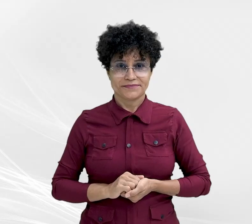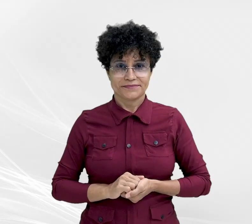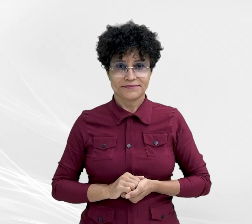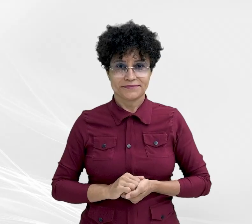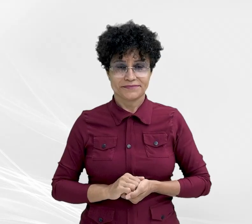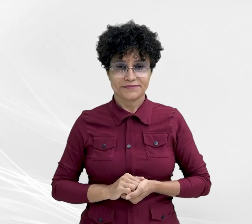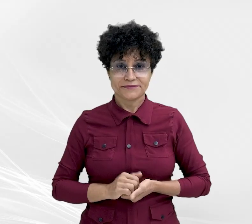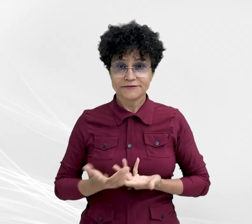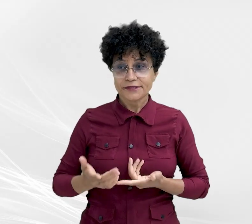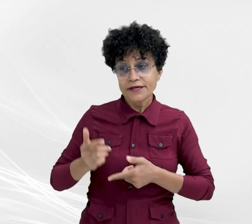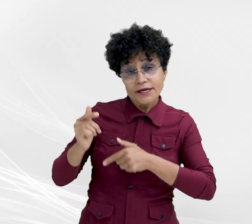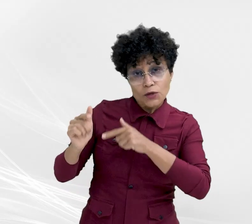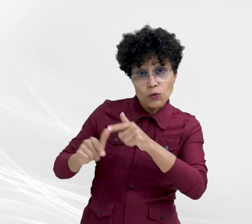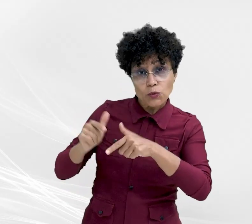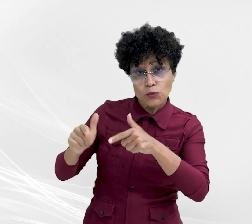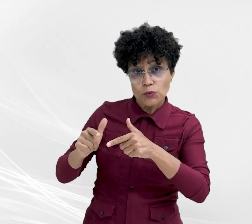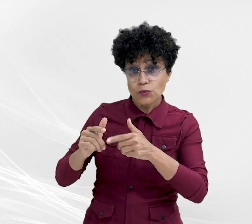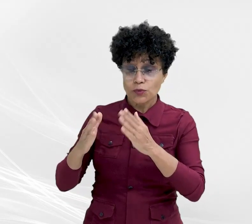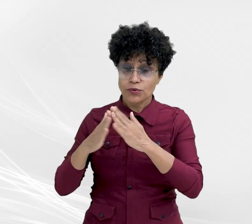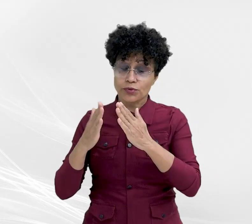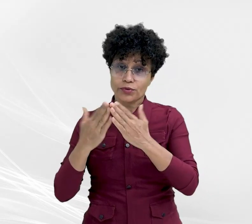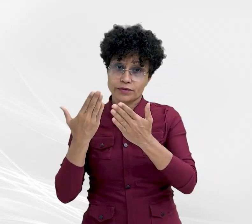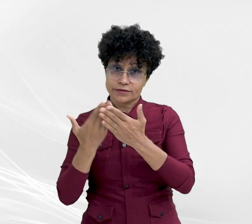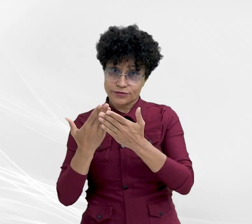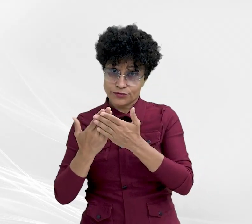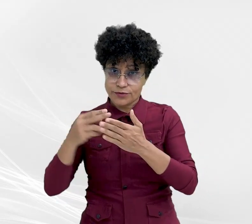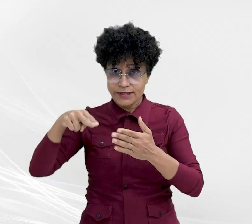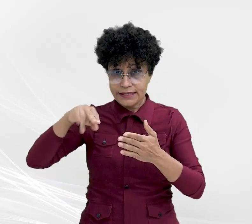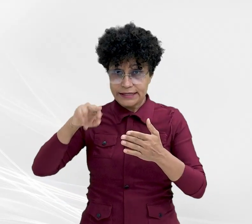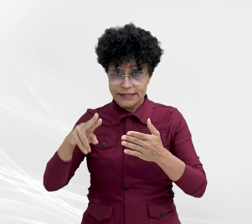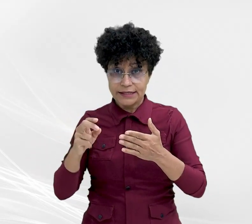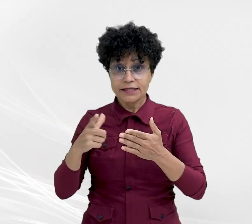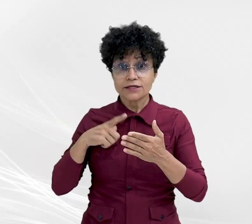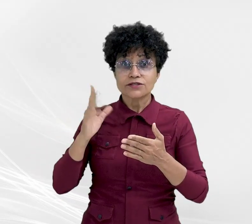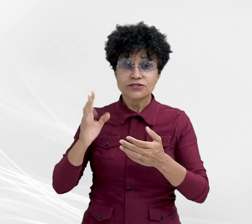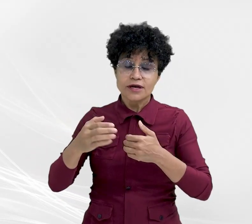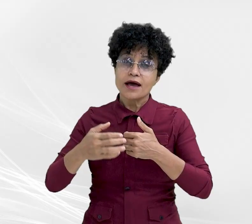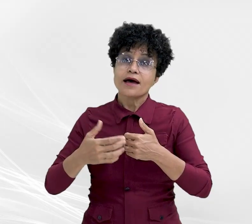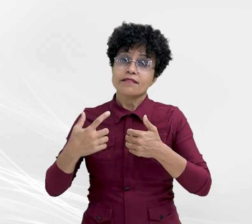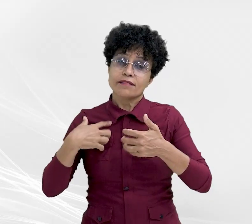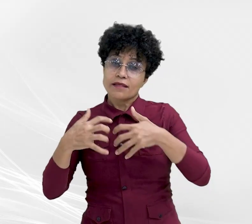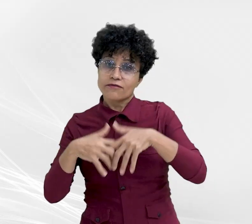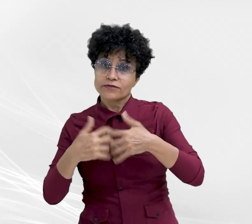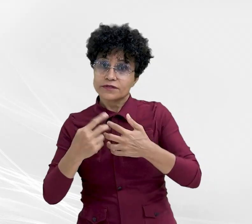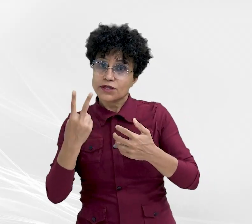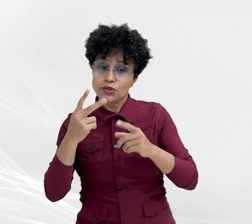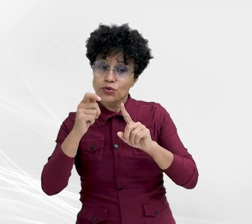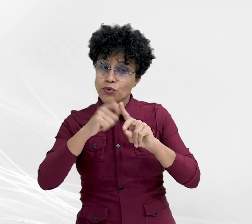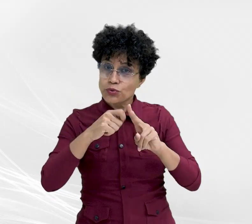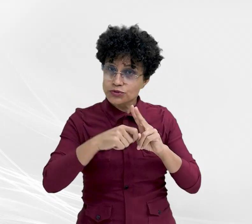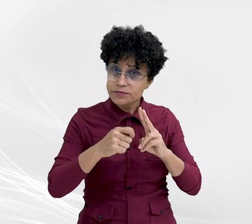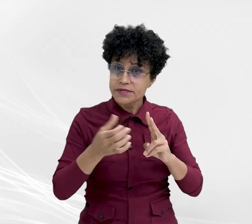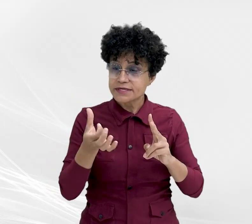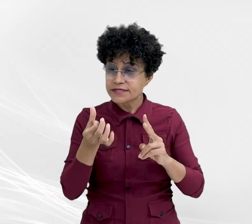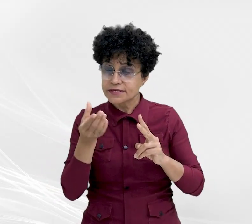Obras. A creche Ninazaki está em funcionamento há dois meses. Ela tem capacidade para 60 crianças em situação de